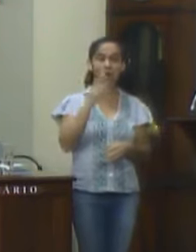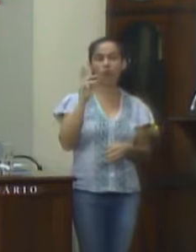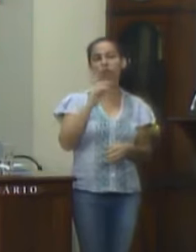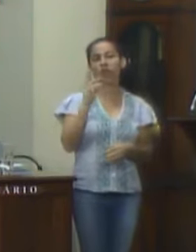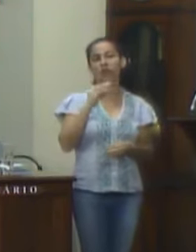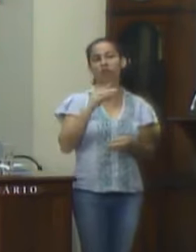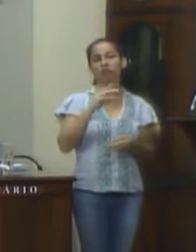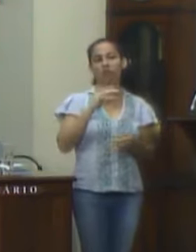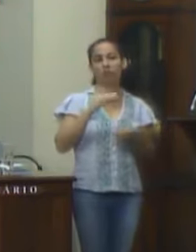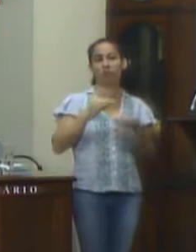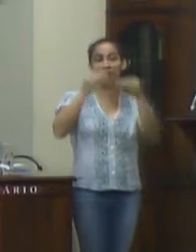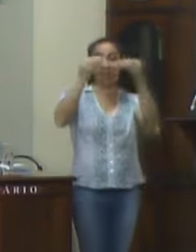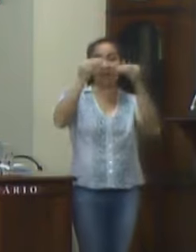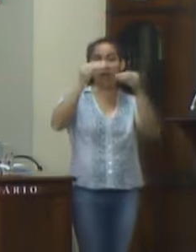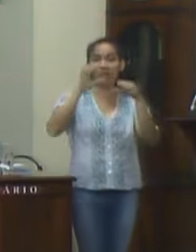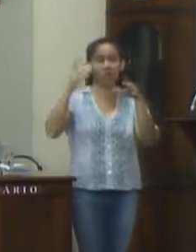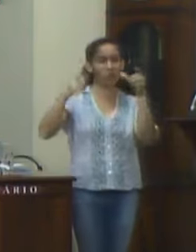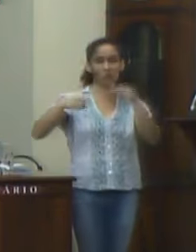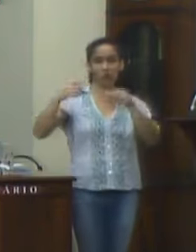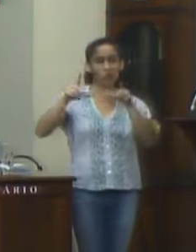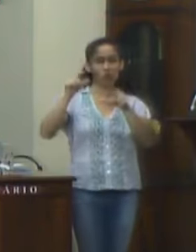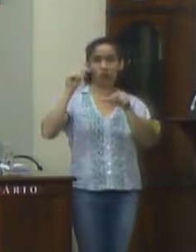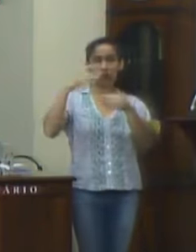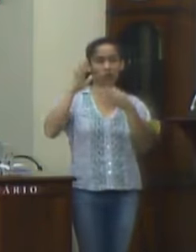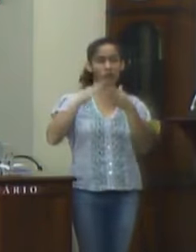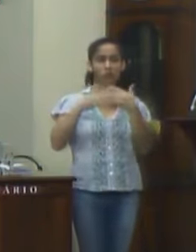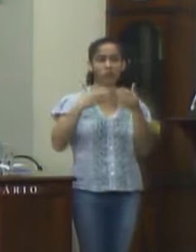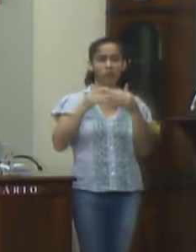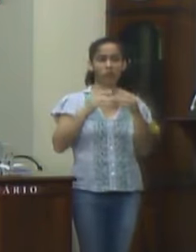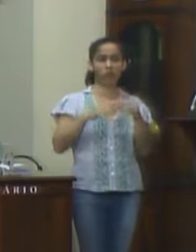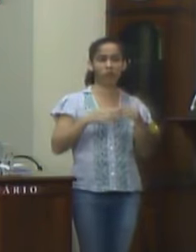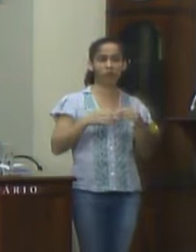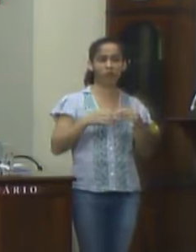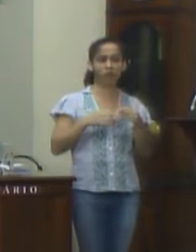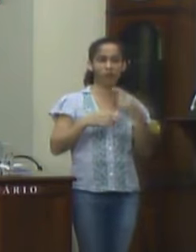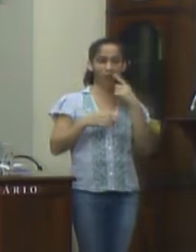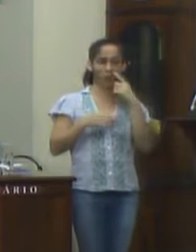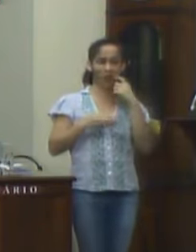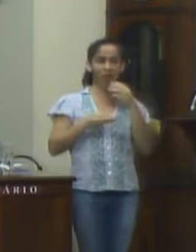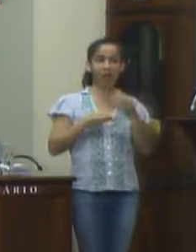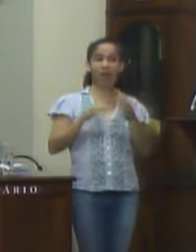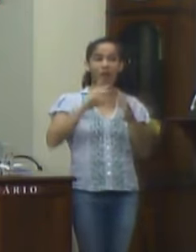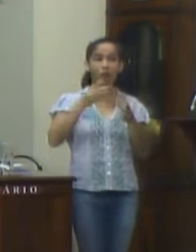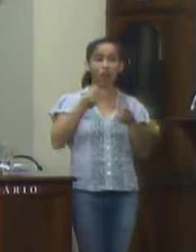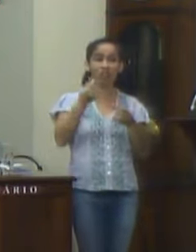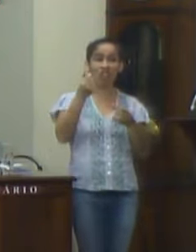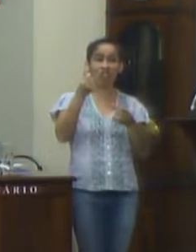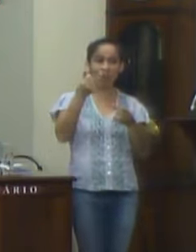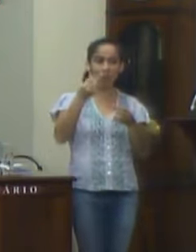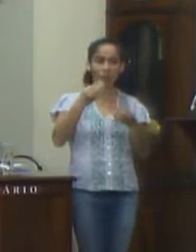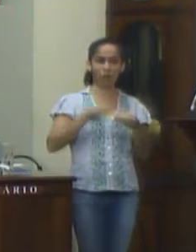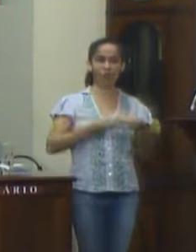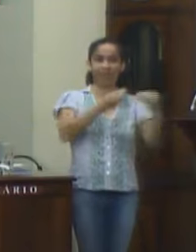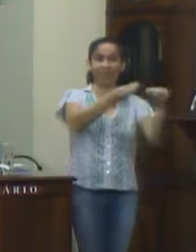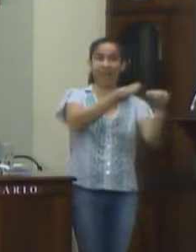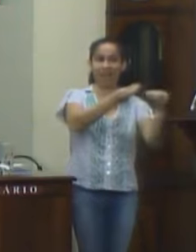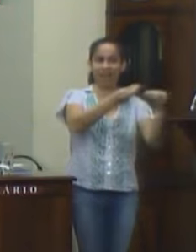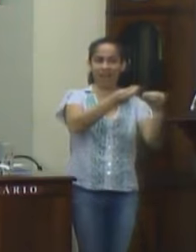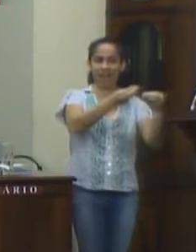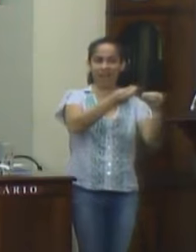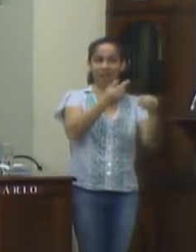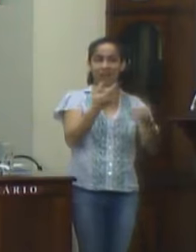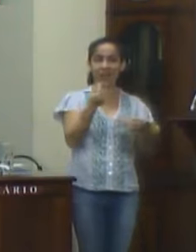e ano passado foi feito essa foi feita essa devolução com